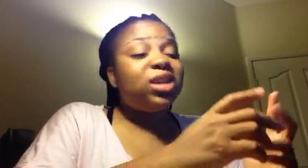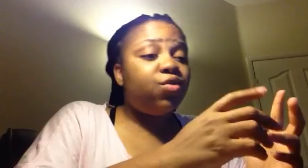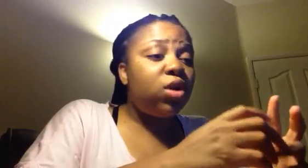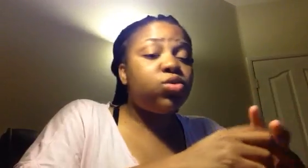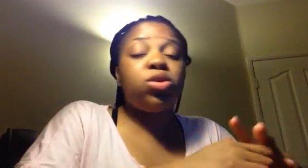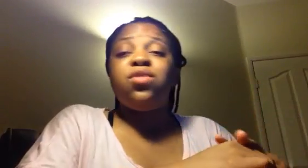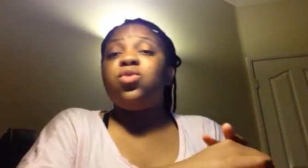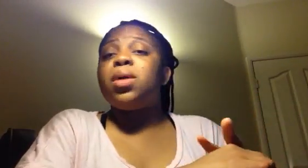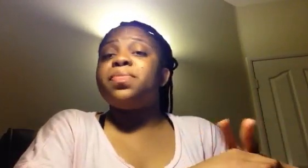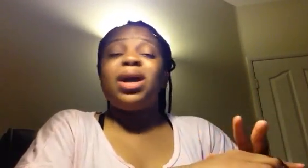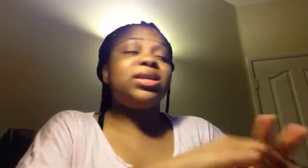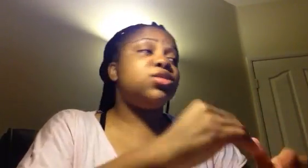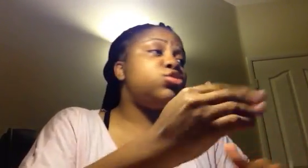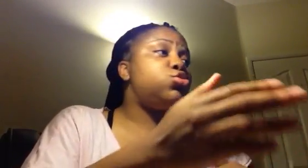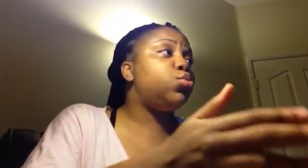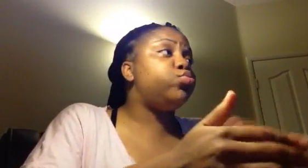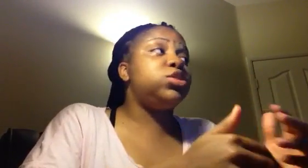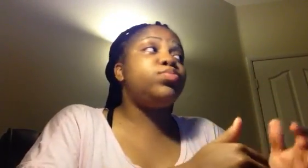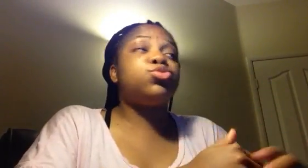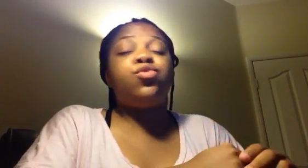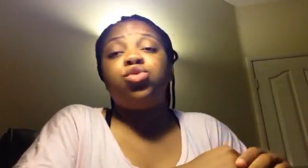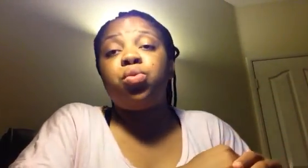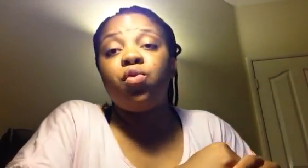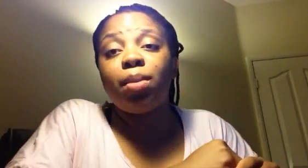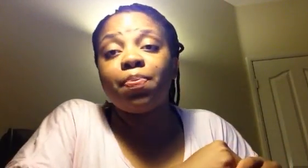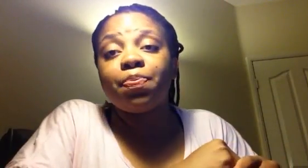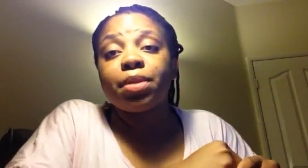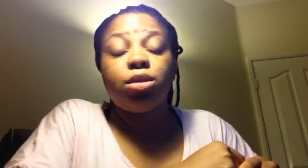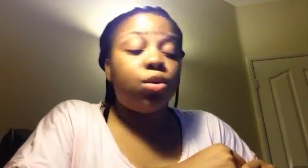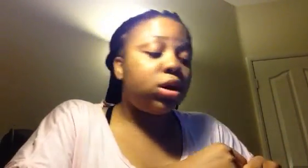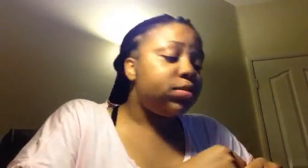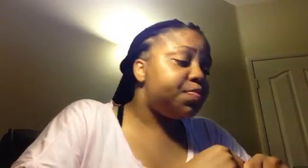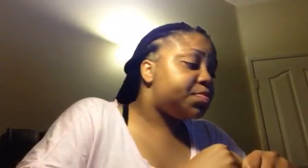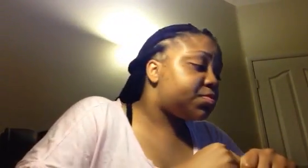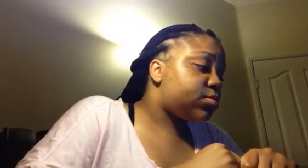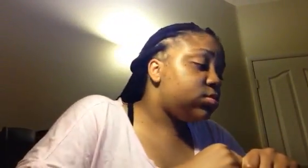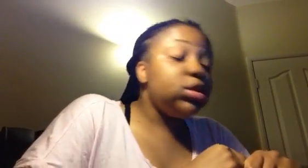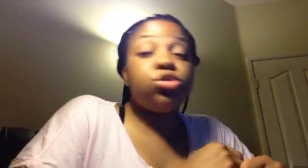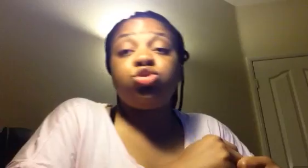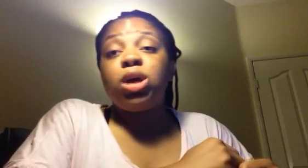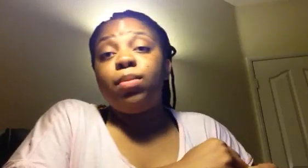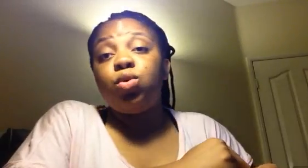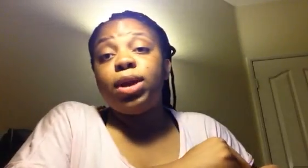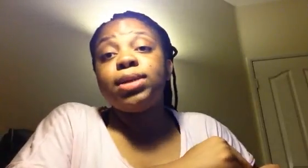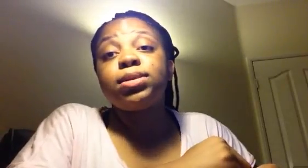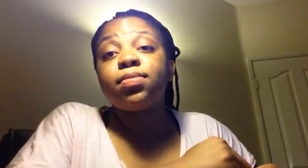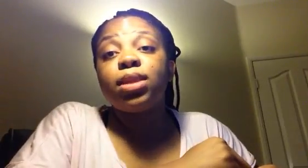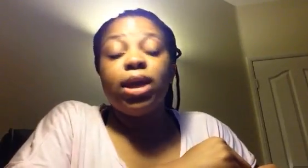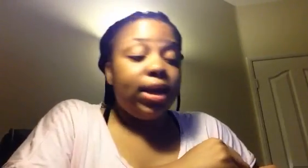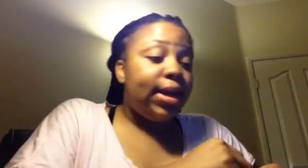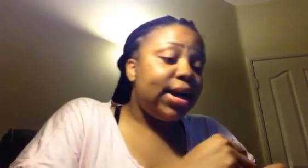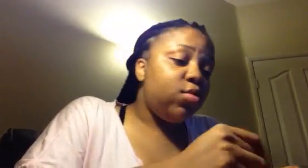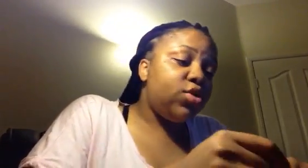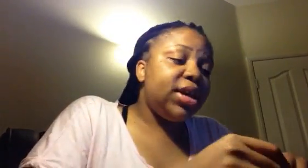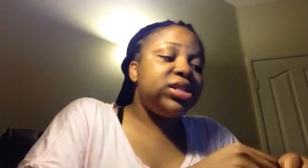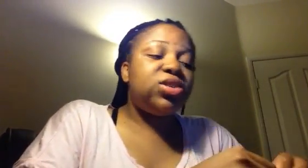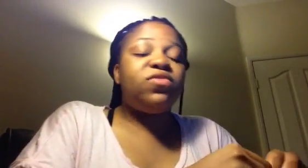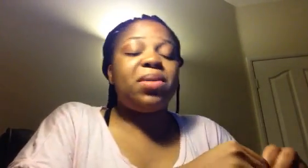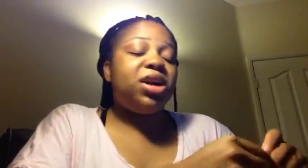savoir où ton niveau est. Arrêtez de pousser puisque vous ne pouvez. Donc, je suis Camerounaise. Les Camerounais qui disent que moi, vraiment,